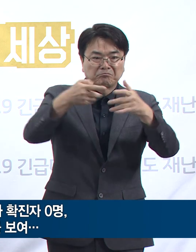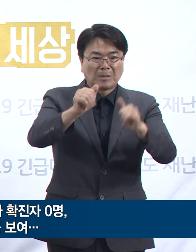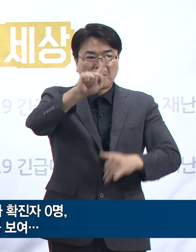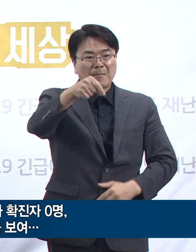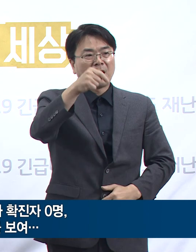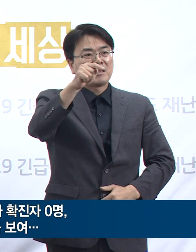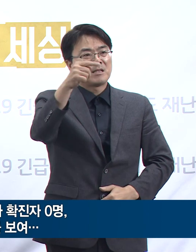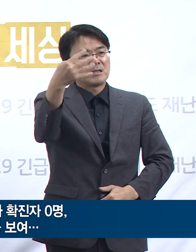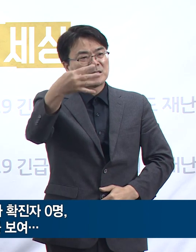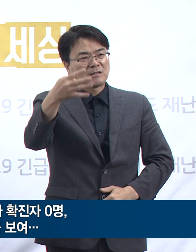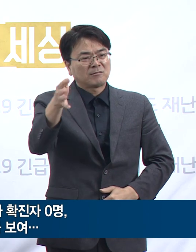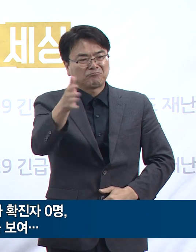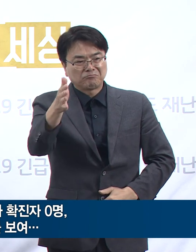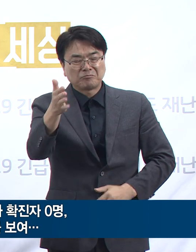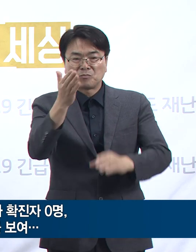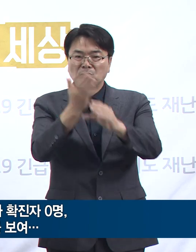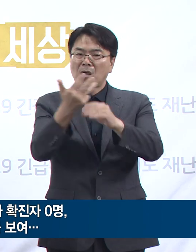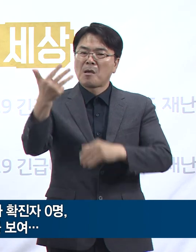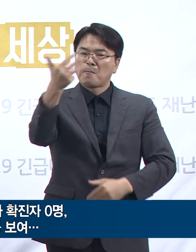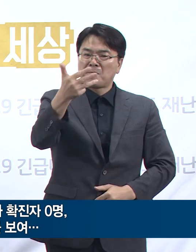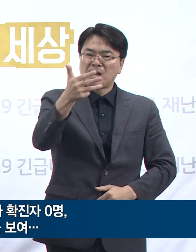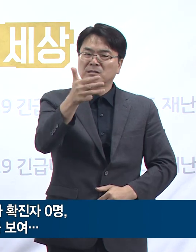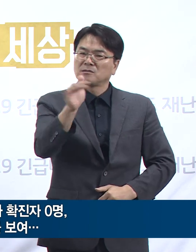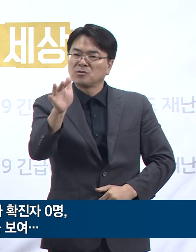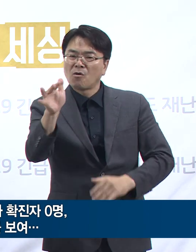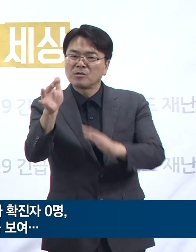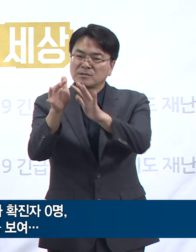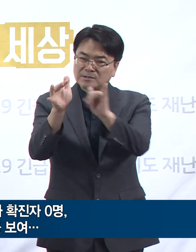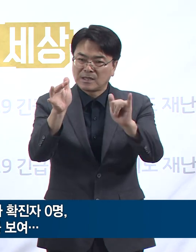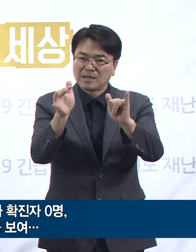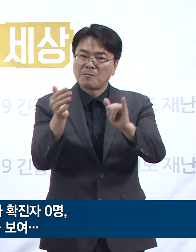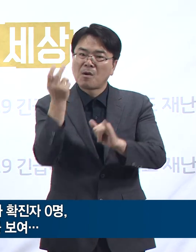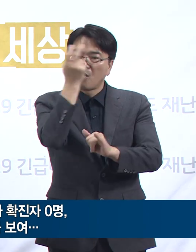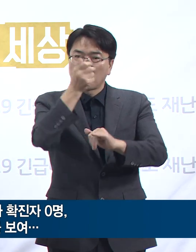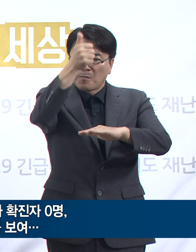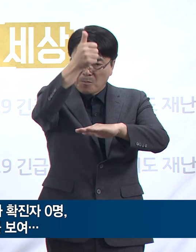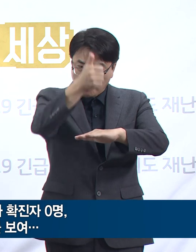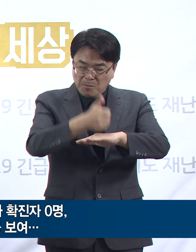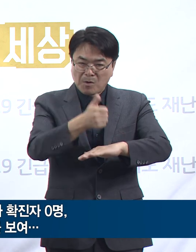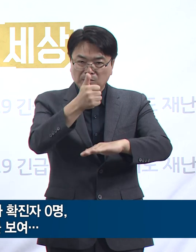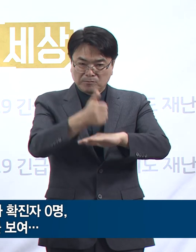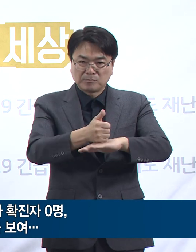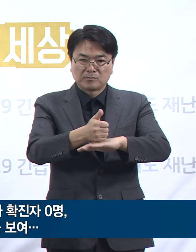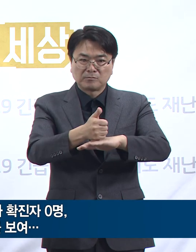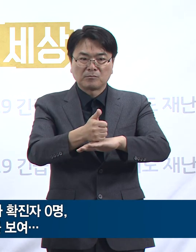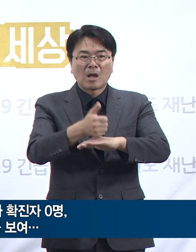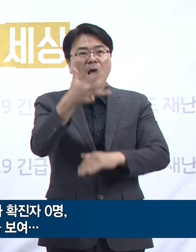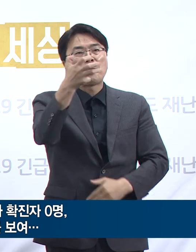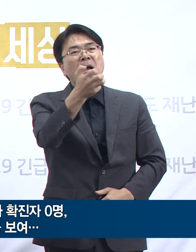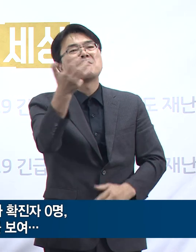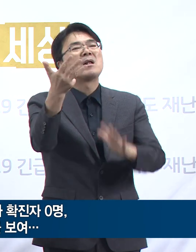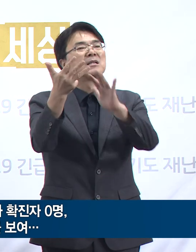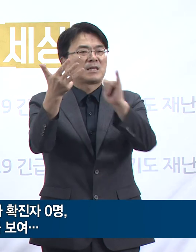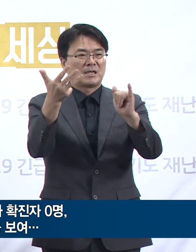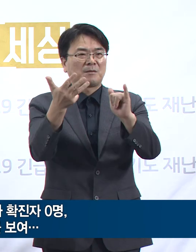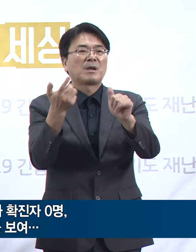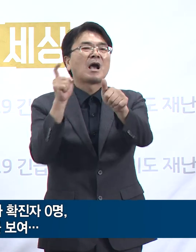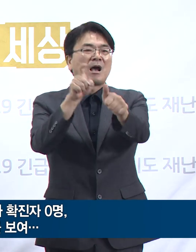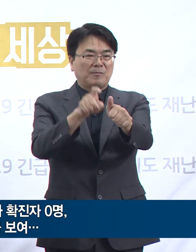,986명에 대한 검사를 실시하여 81명이 양성을 받아 약 0.9%의 양성률을 보이고 있습니다.